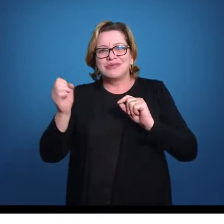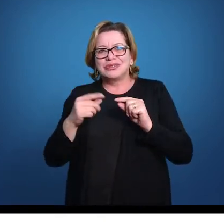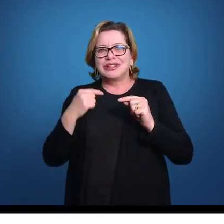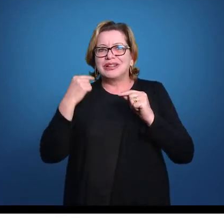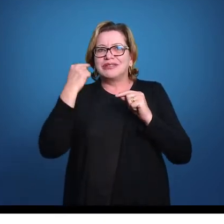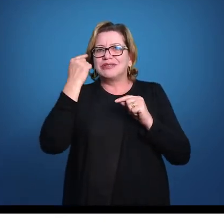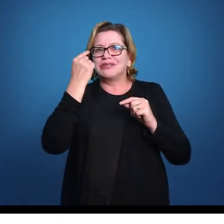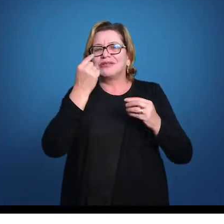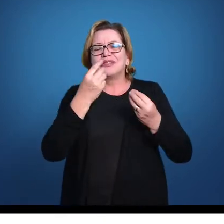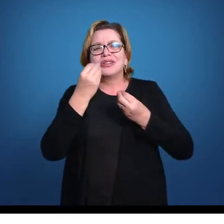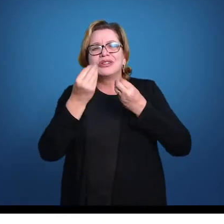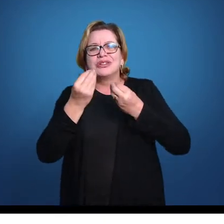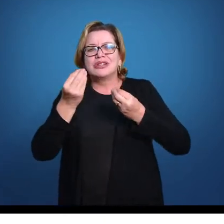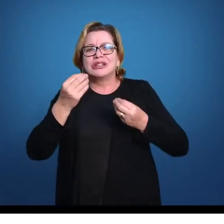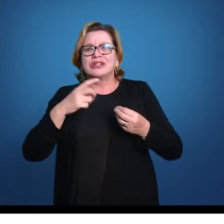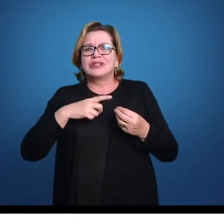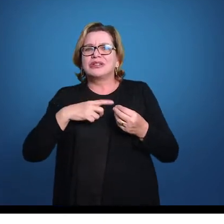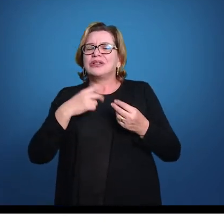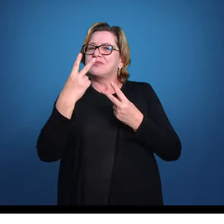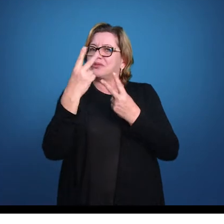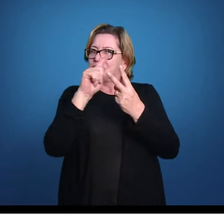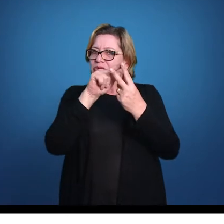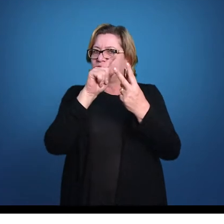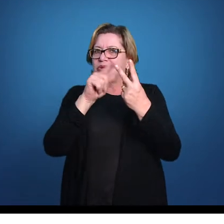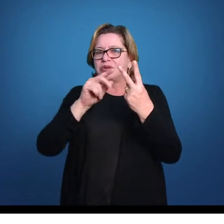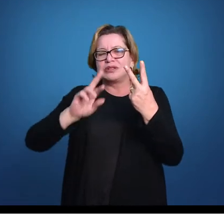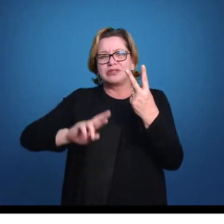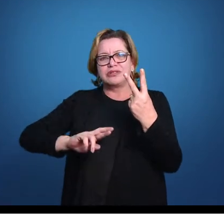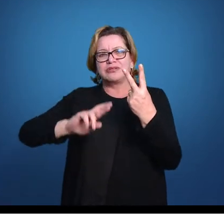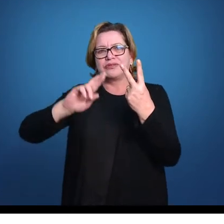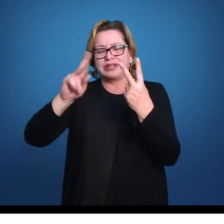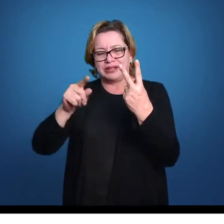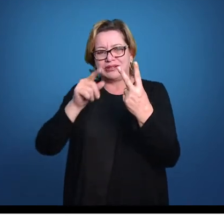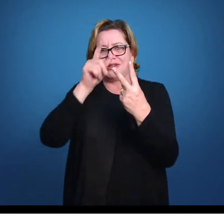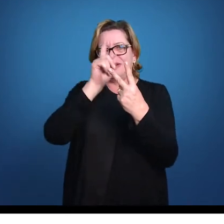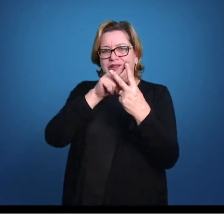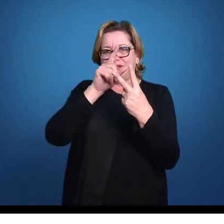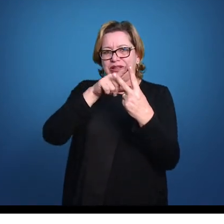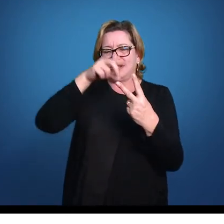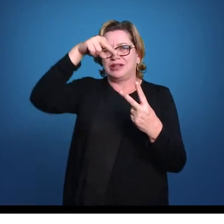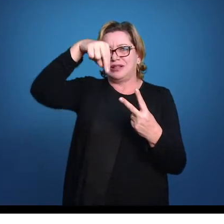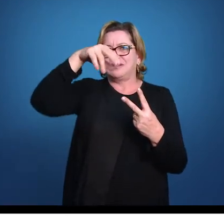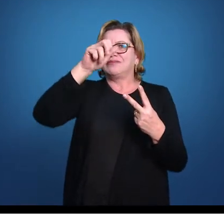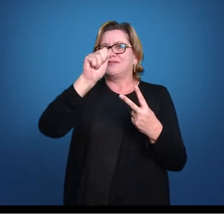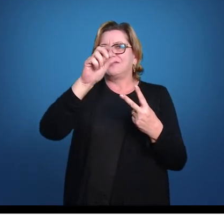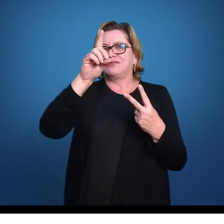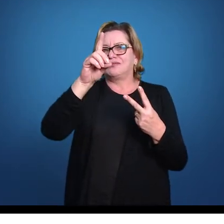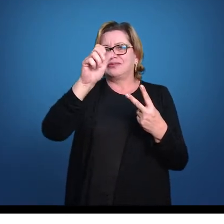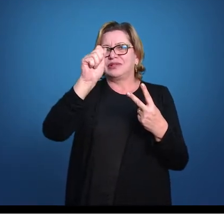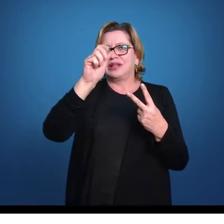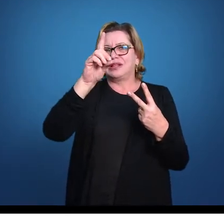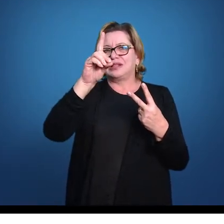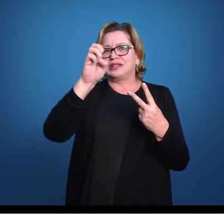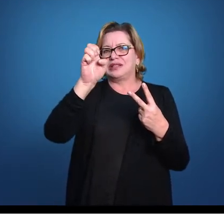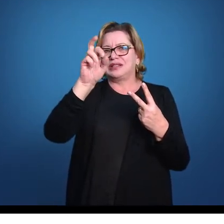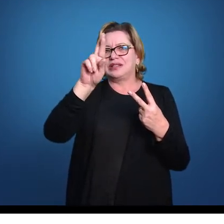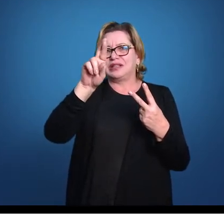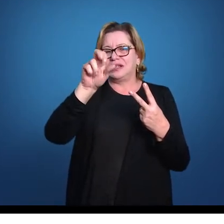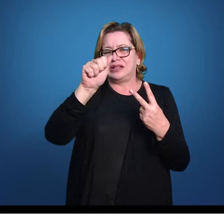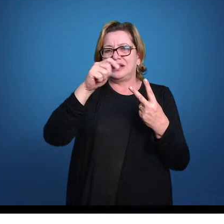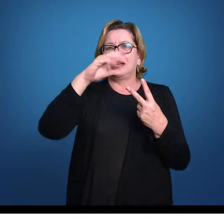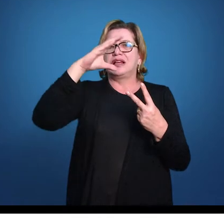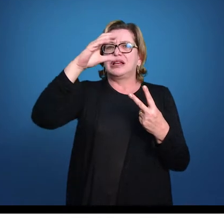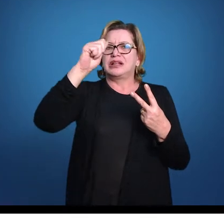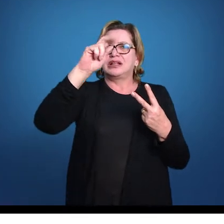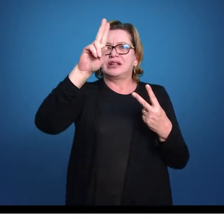o rostrum. Nós temos duas grandes diferenças, é o rostrum e a nadadeira caudal aqui. Então, o rostrum do bicho que é